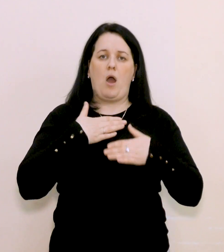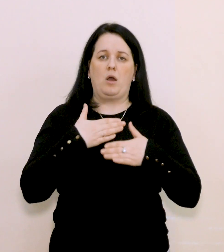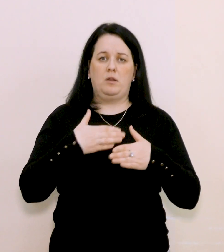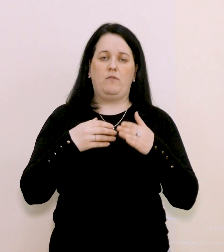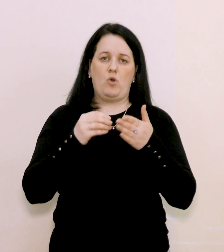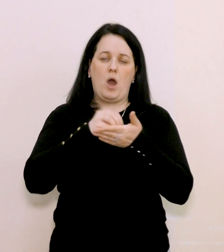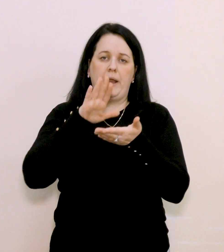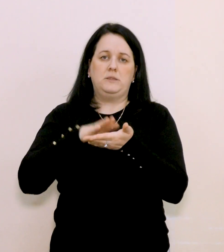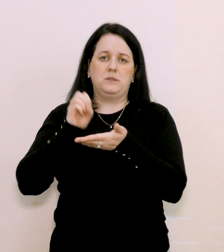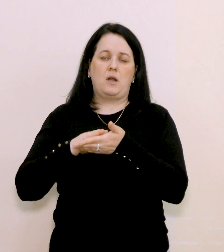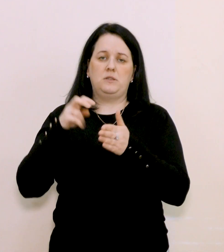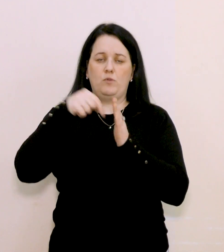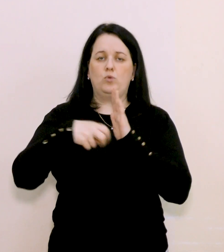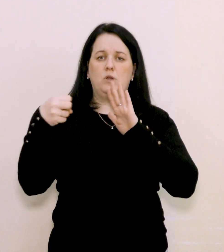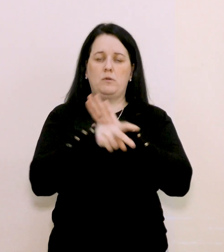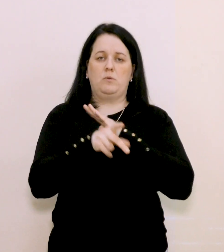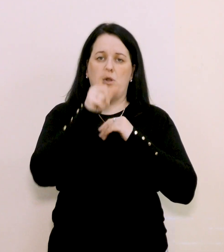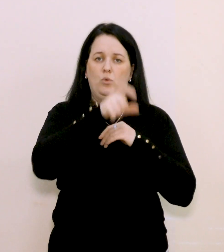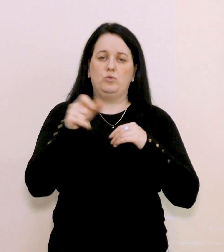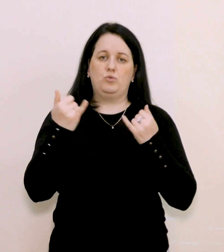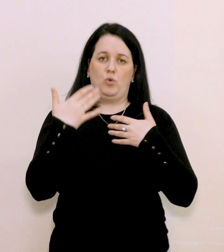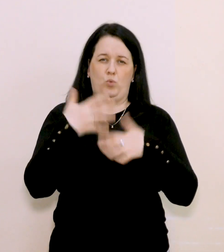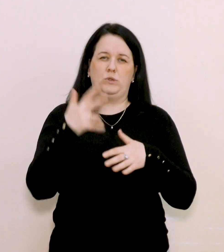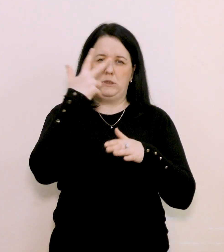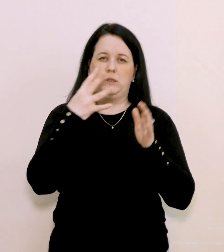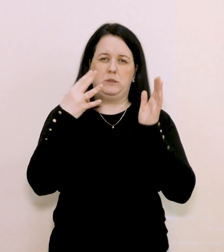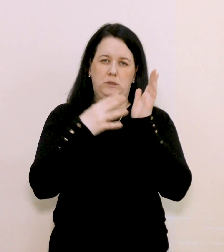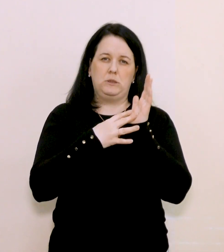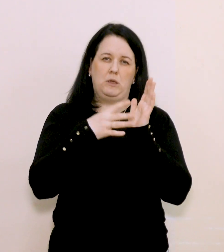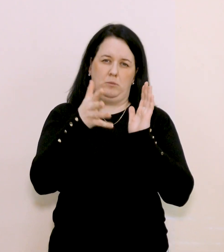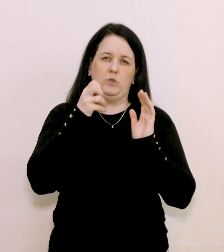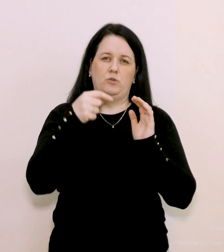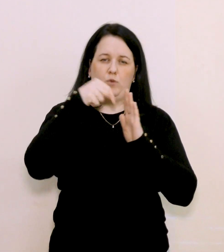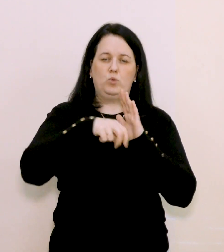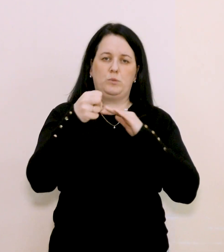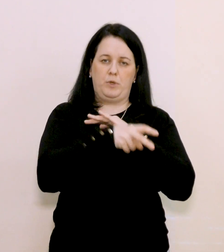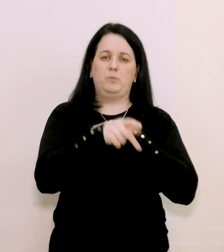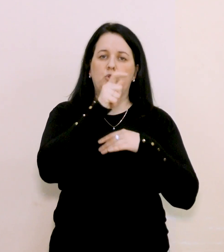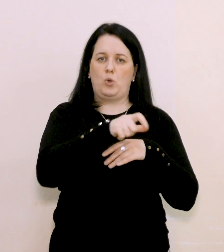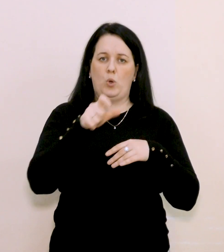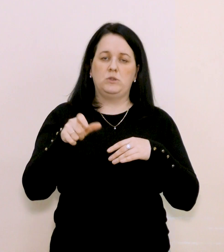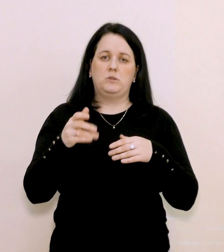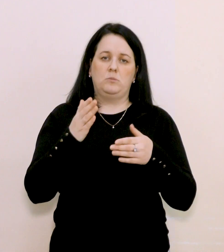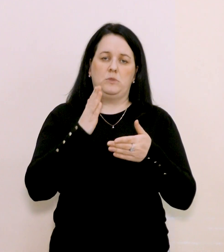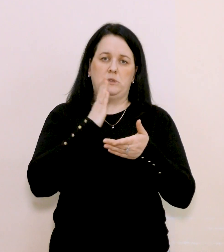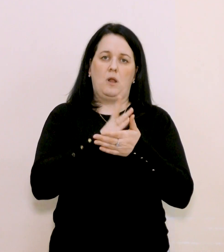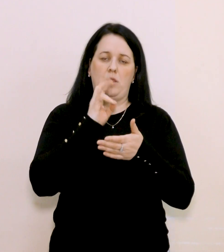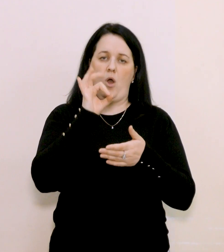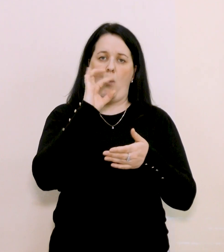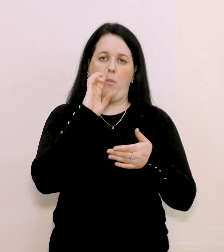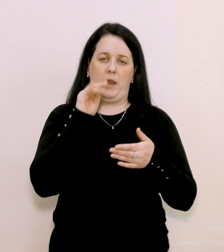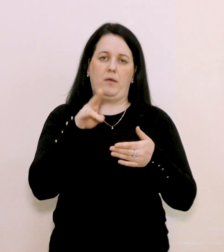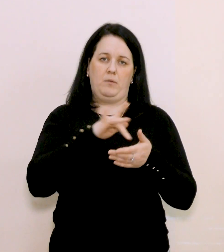внутрішньопереміщених осіб і станом на сьогодні вже 39,5 тисяч внутрішньопереміщених осіб стало на облік